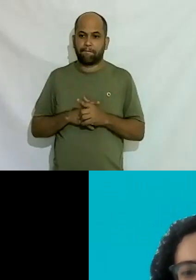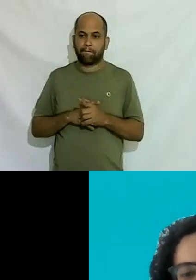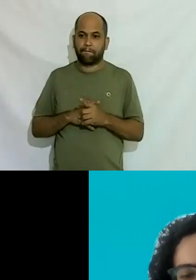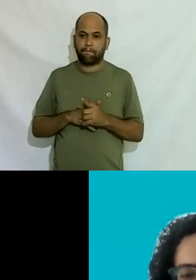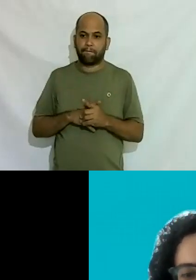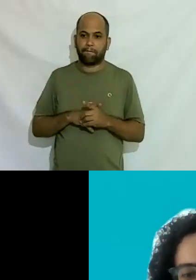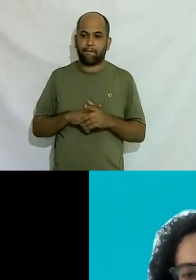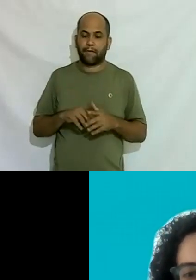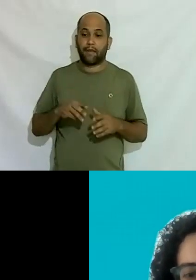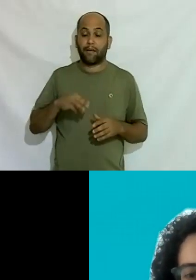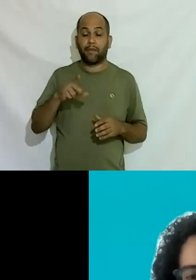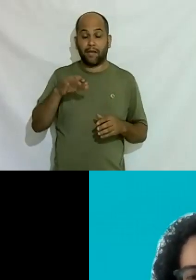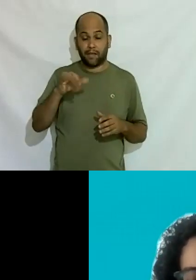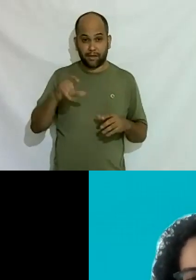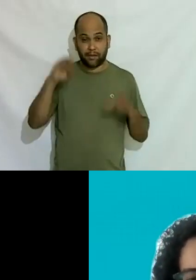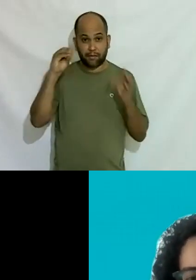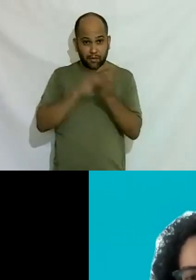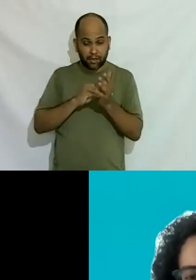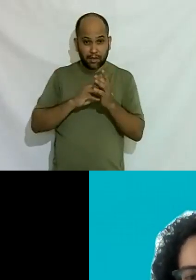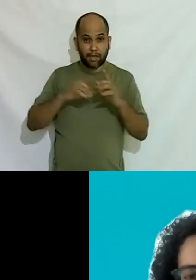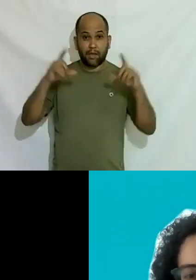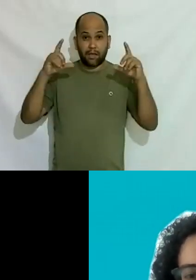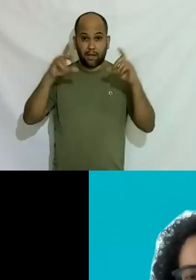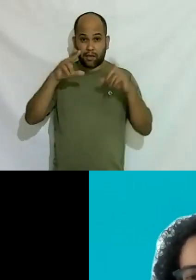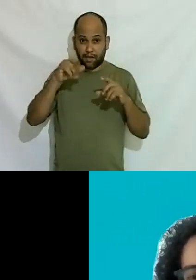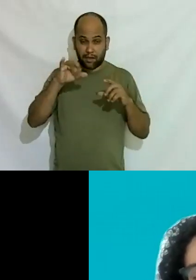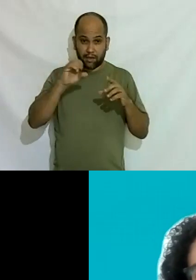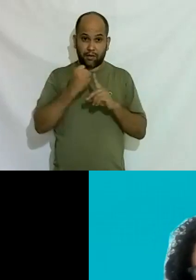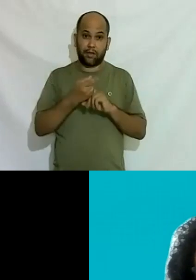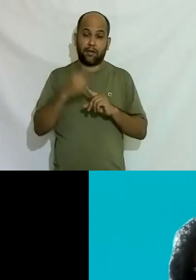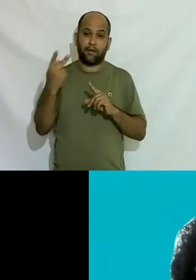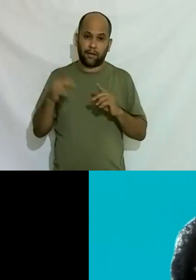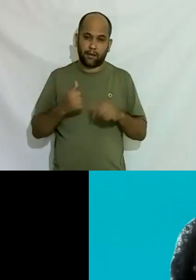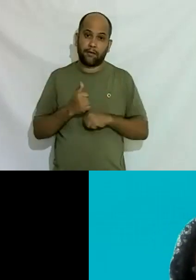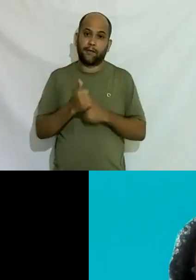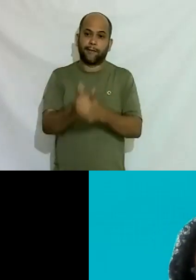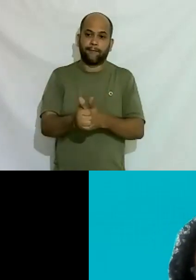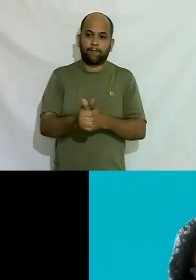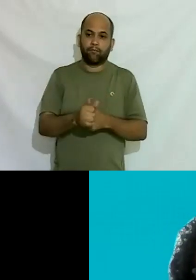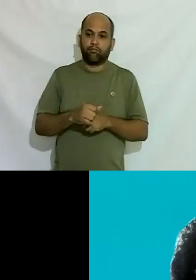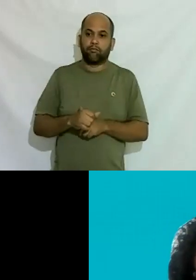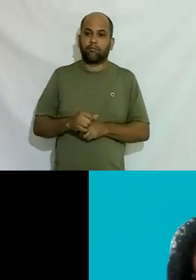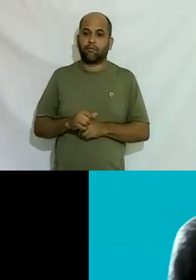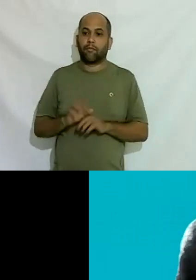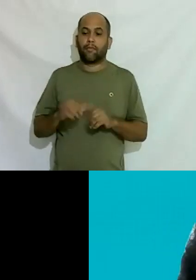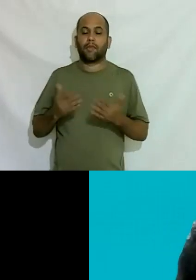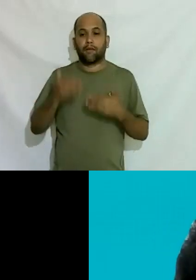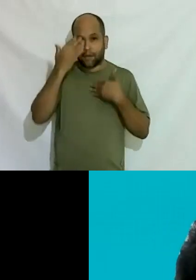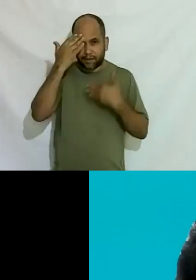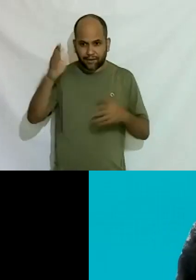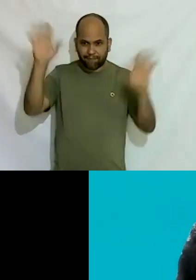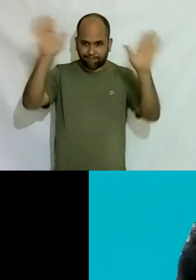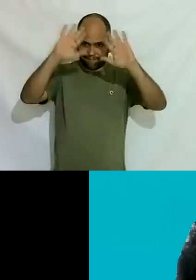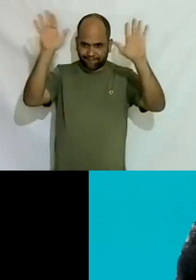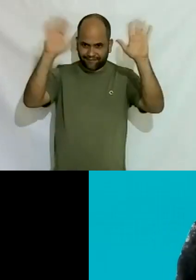a Márcia vai colocar as redes sociais dela aí para vocês seguirem e enquanto isso agradeço Damião pela